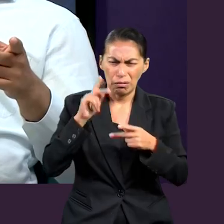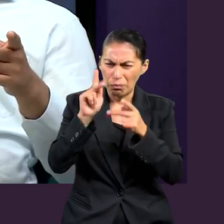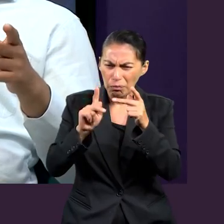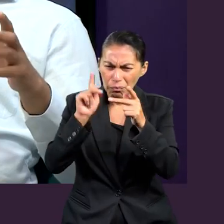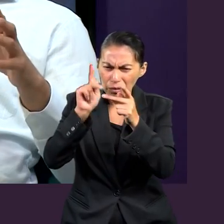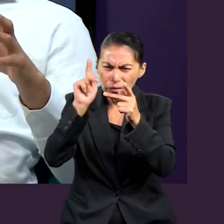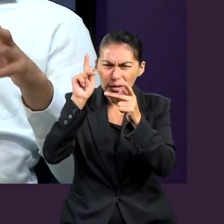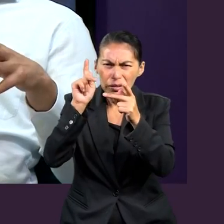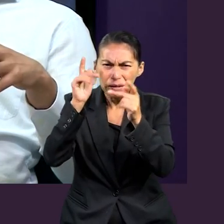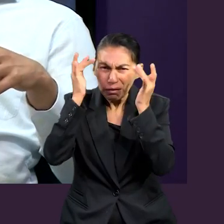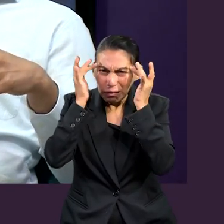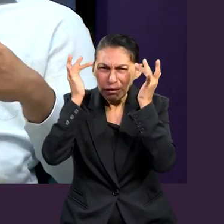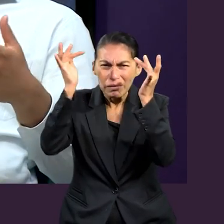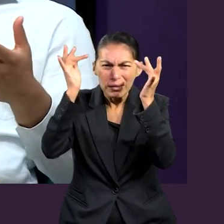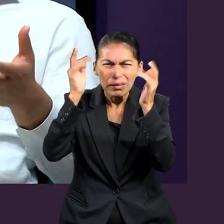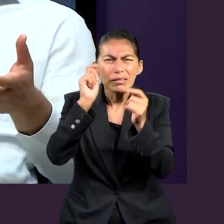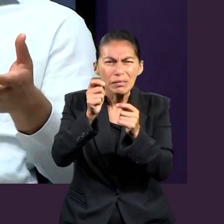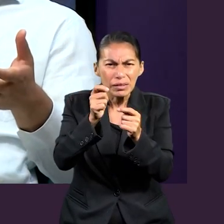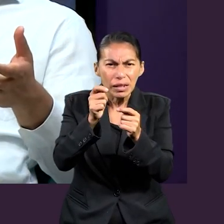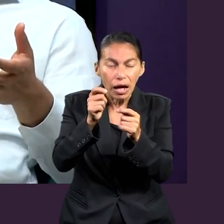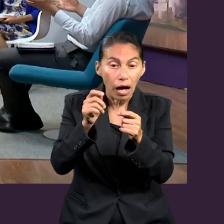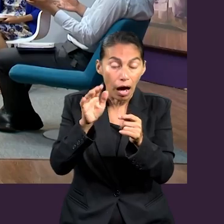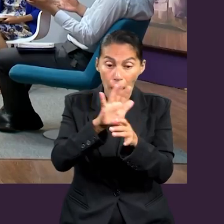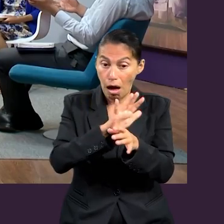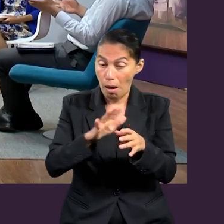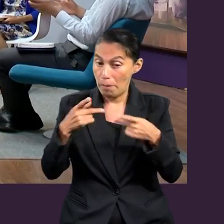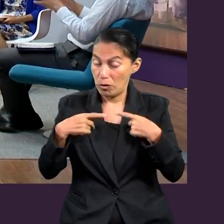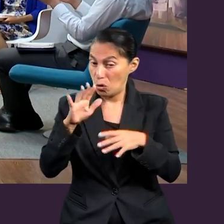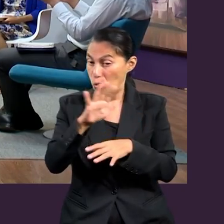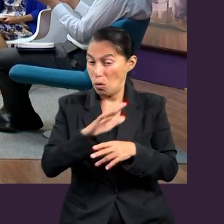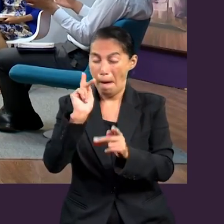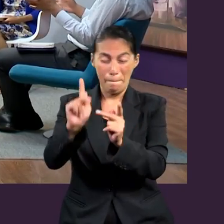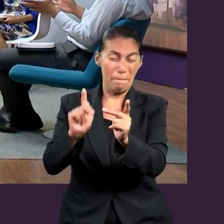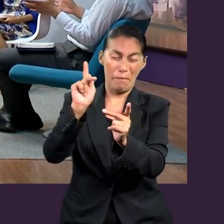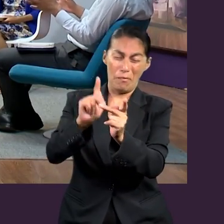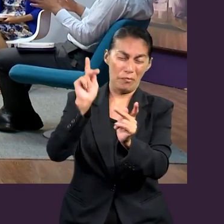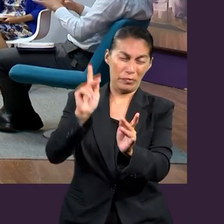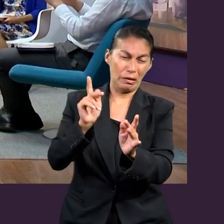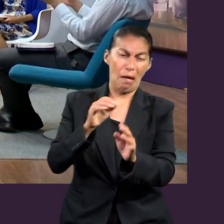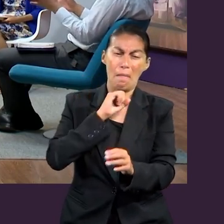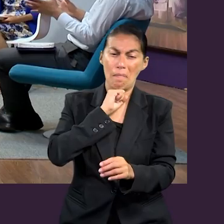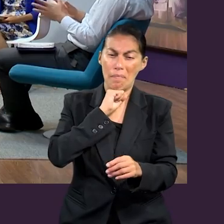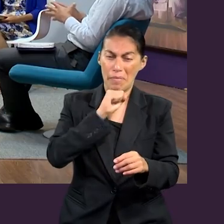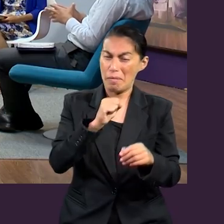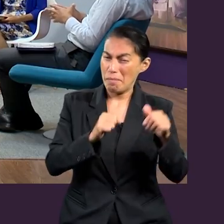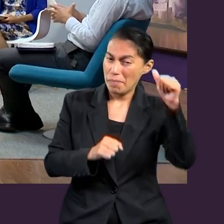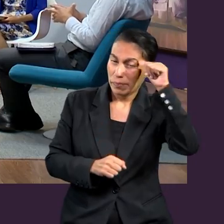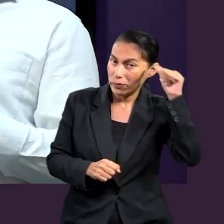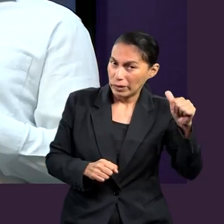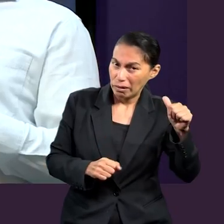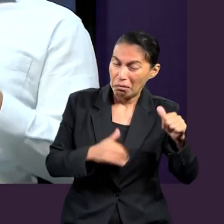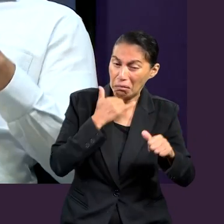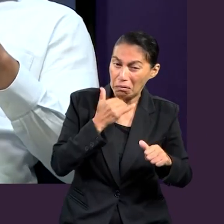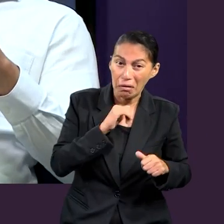a hacerlos impecables. ¿Perfeccionismo? No, no es perfeccionismo. No es que no van a cometer errores, sino que